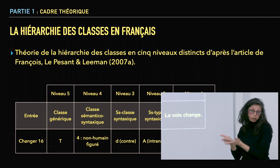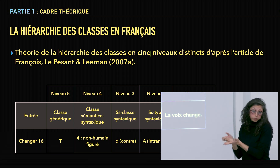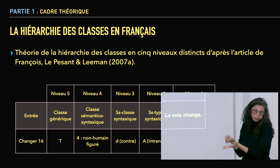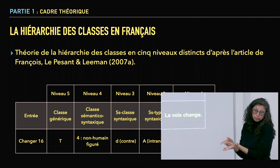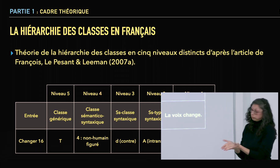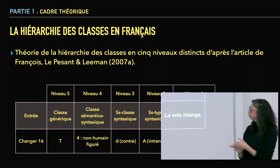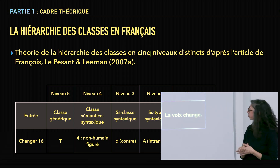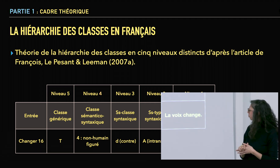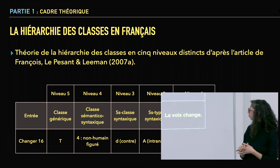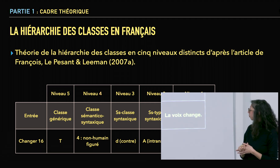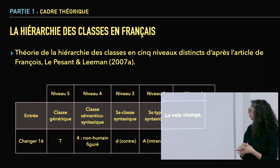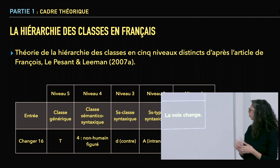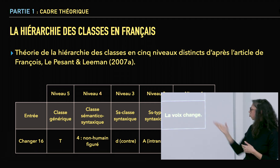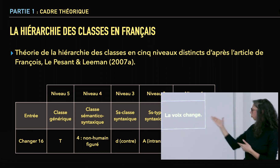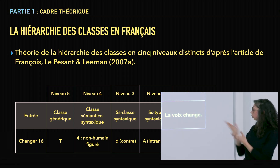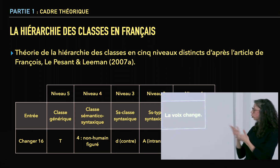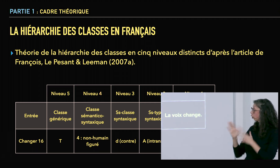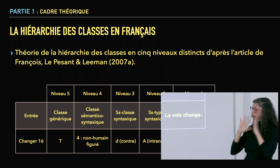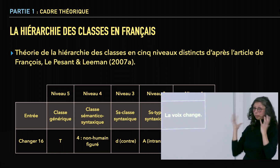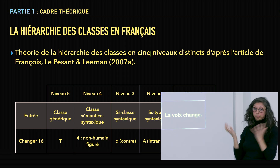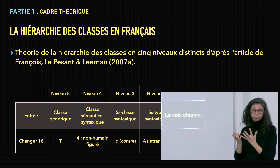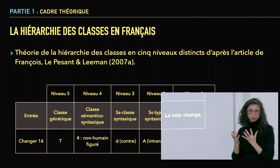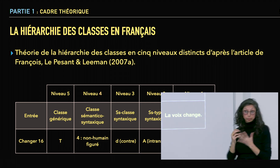une modification, modification d'aspects en l'occurrence.